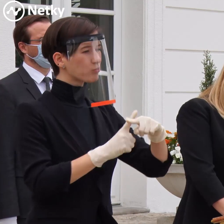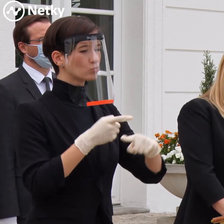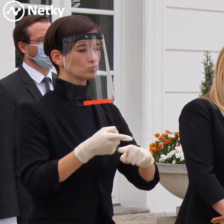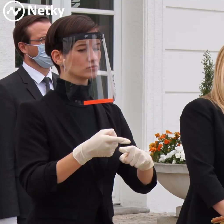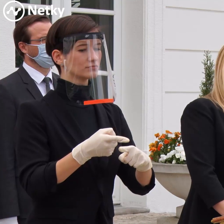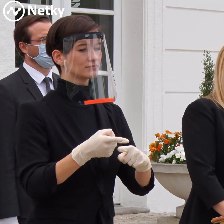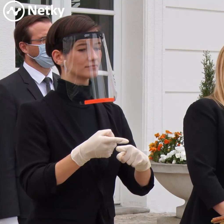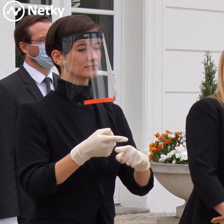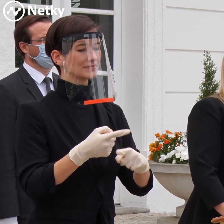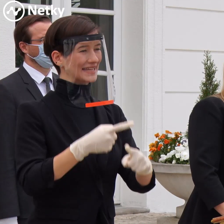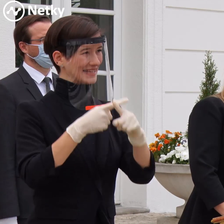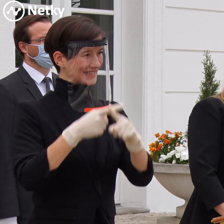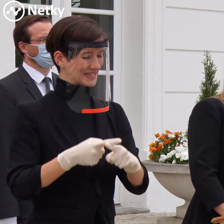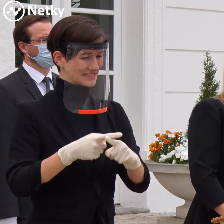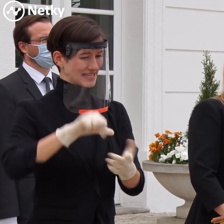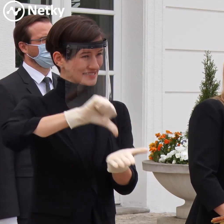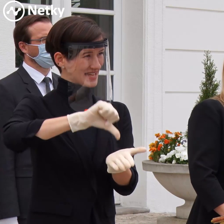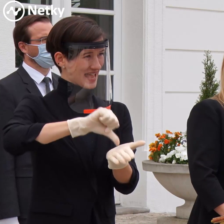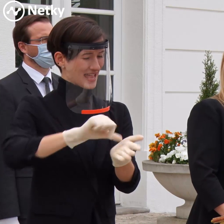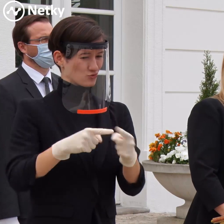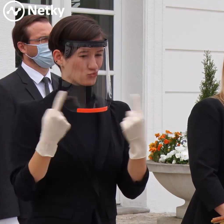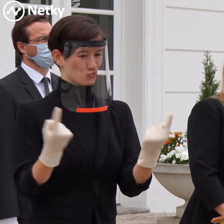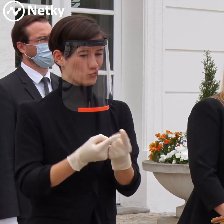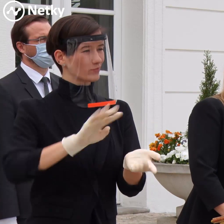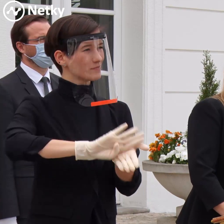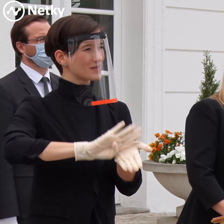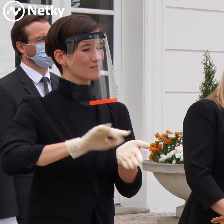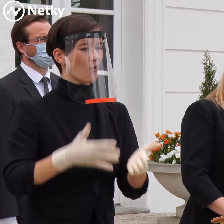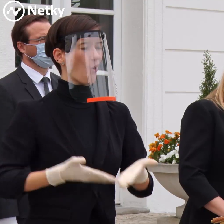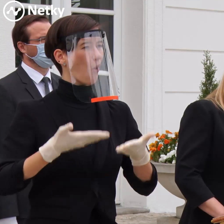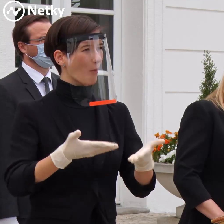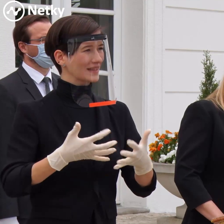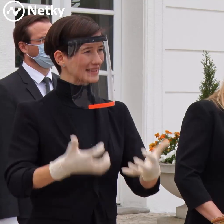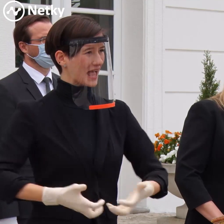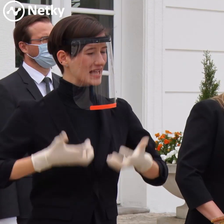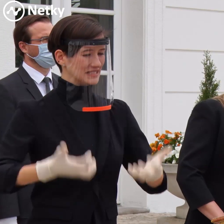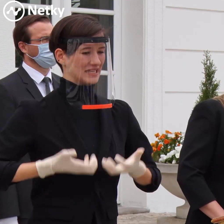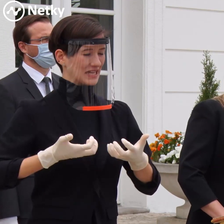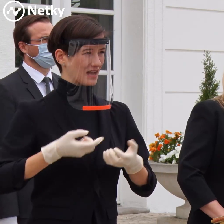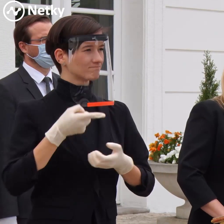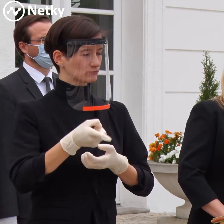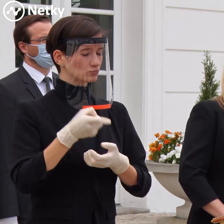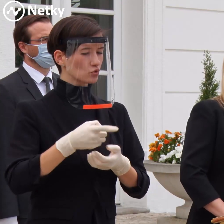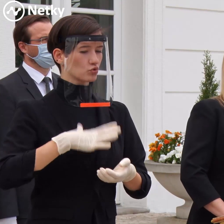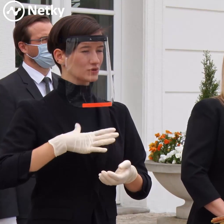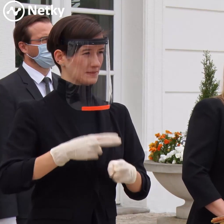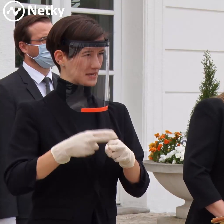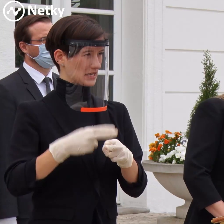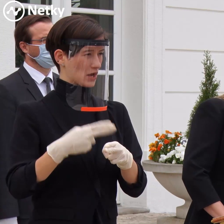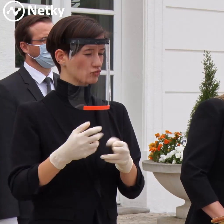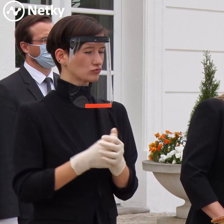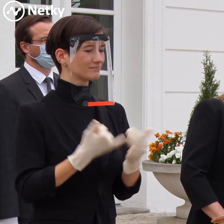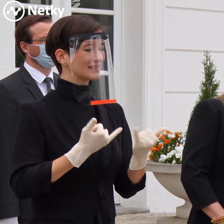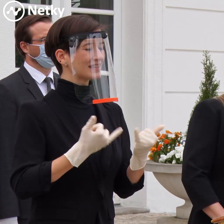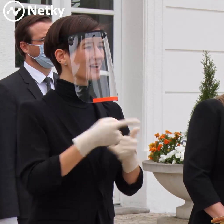centier pre obete domáceho násilia, keďže vieme, že v tomto období dochádza k zvýšenému výskytu domáceho násilia. Som